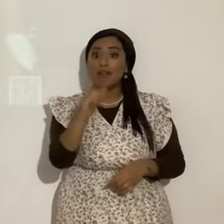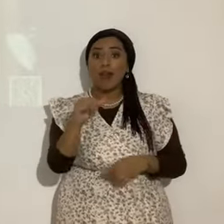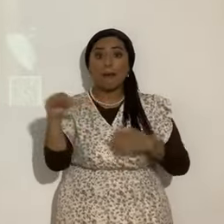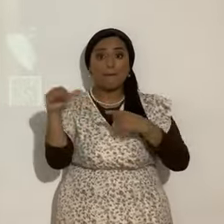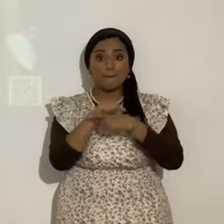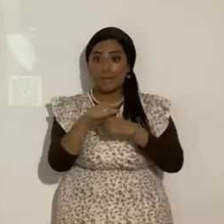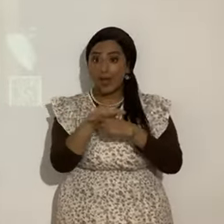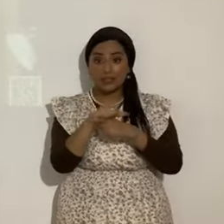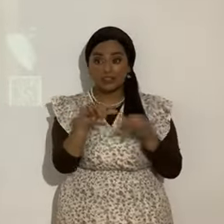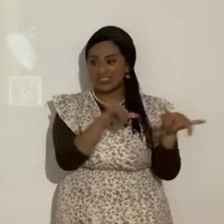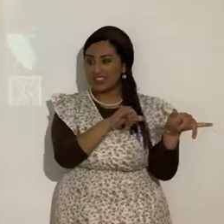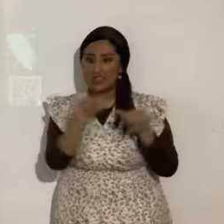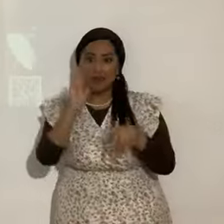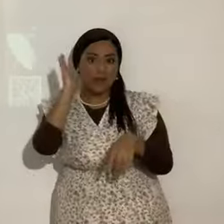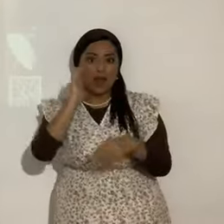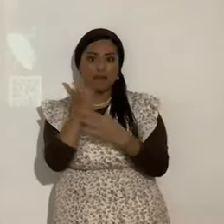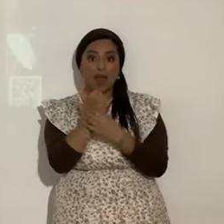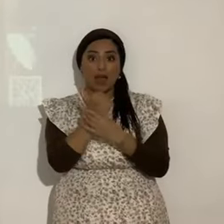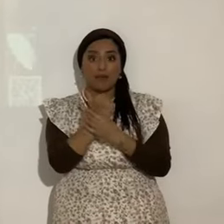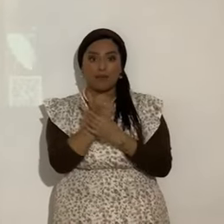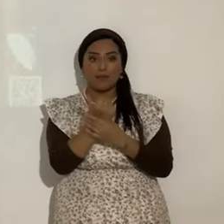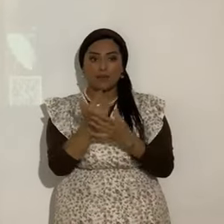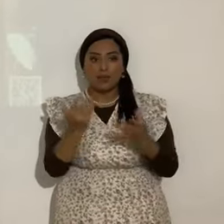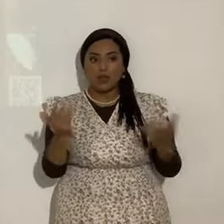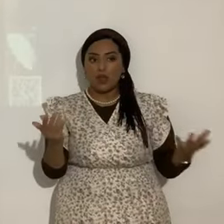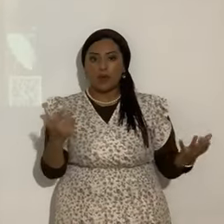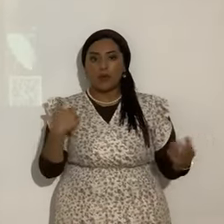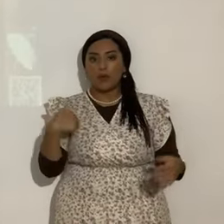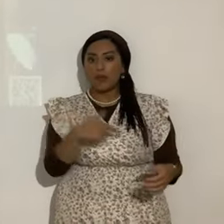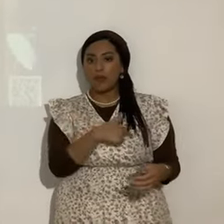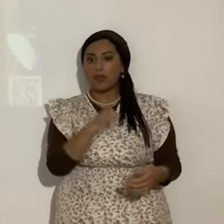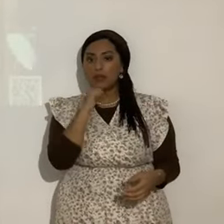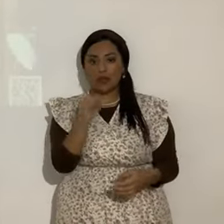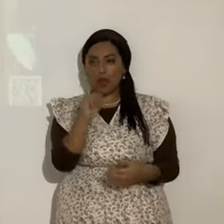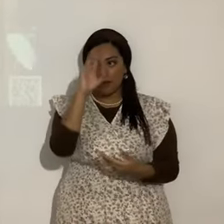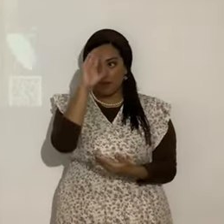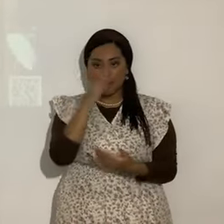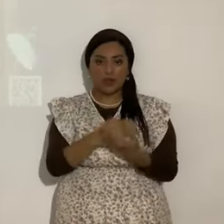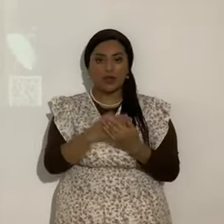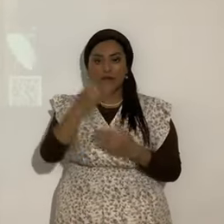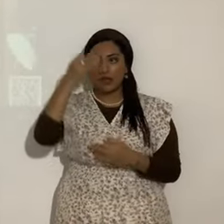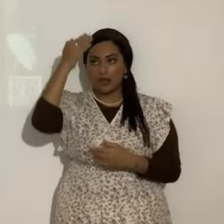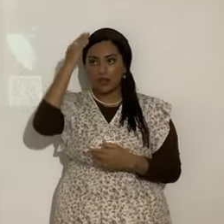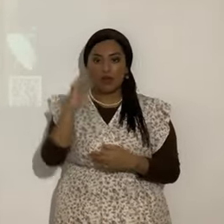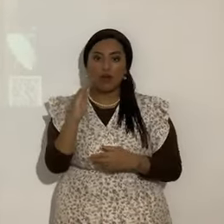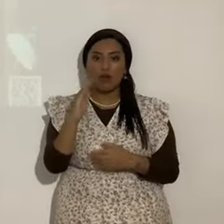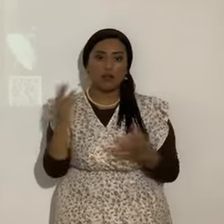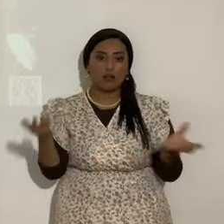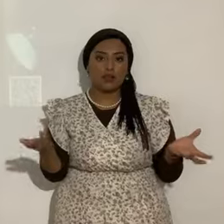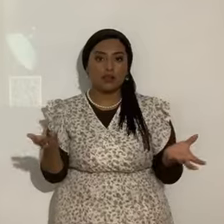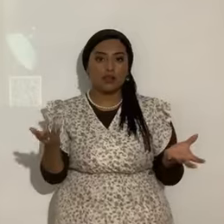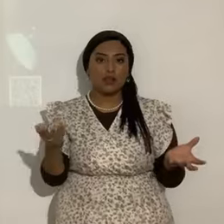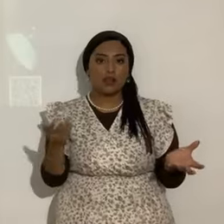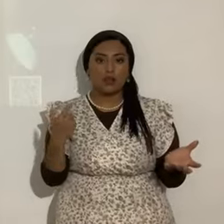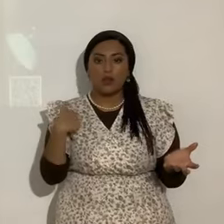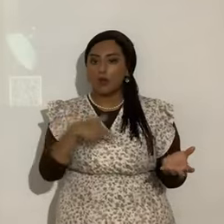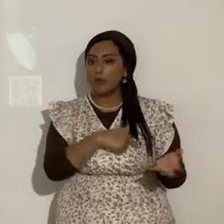Abraham, o yo, entonces no seríamos hijos del Eterno, en primer lugar, y no seríamos hijos de Abraham.